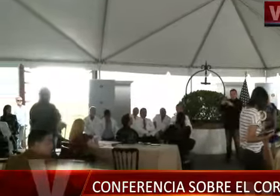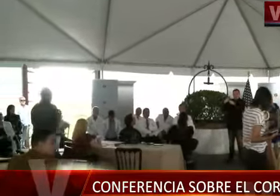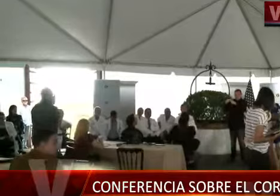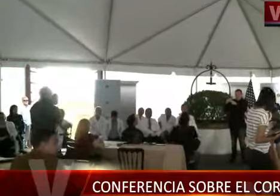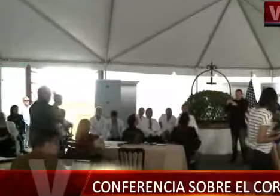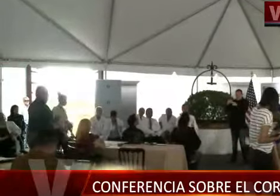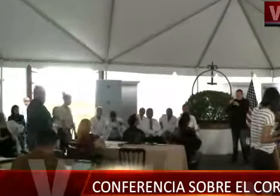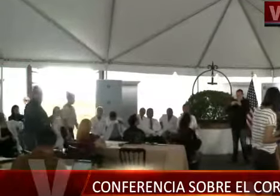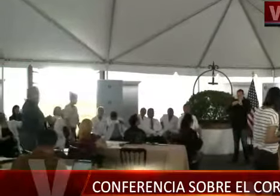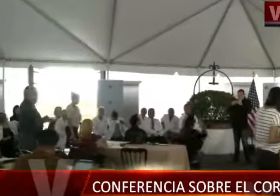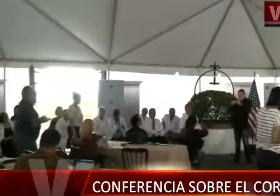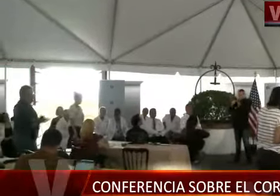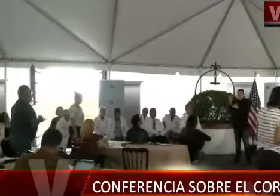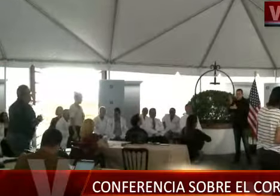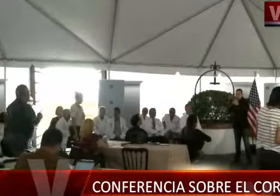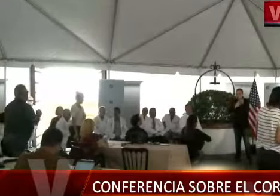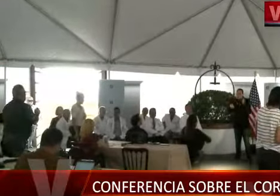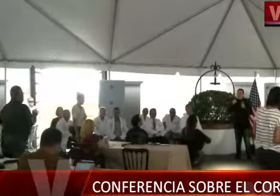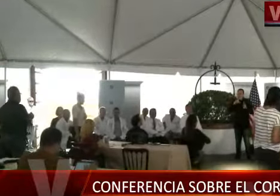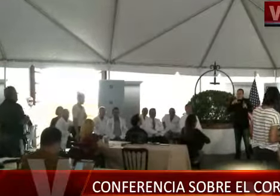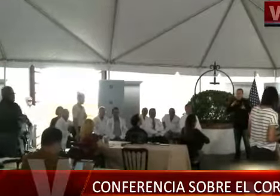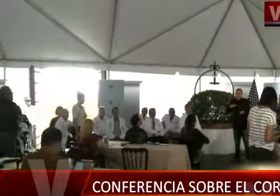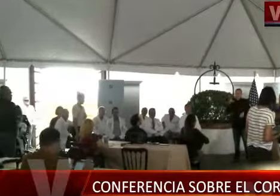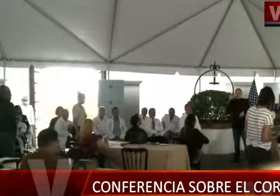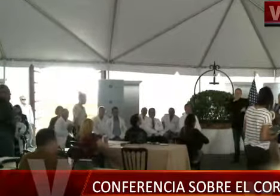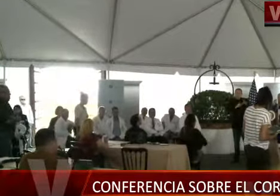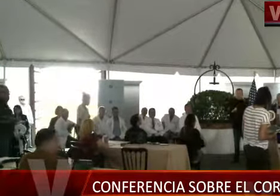que es que algunos no lo pudieron tomar en un principio. ¿Y si es la...